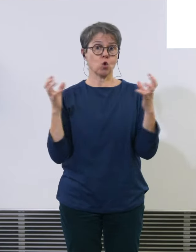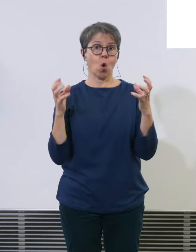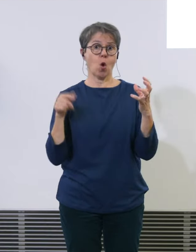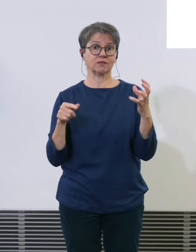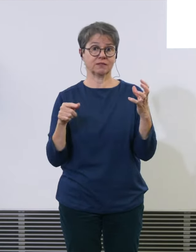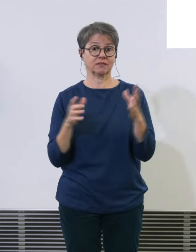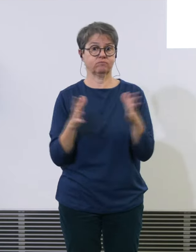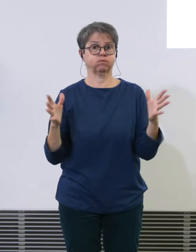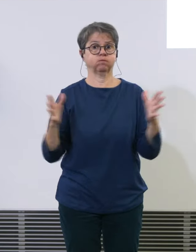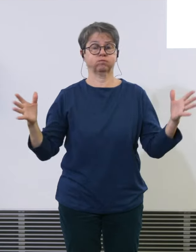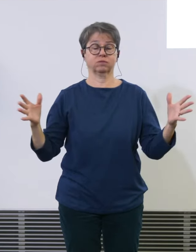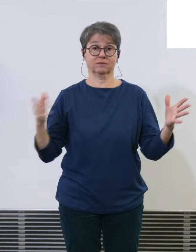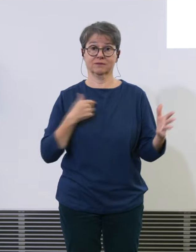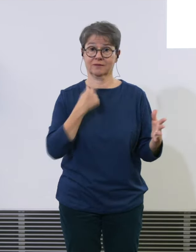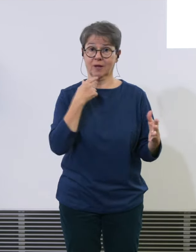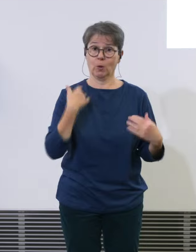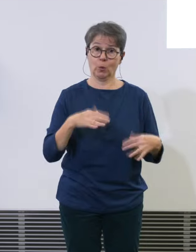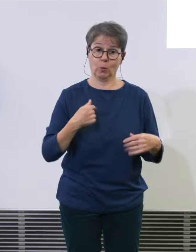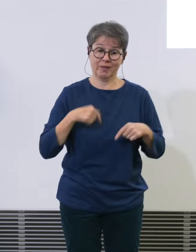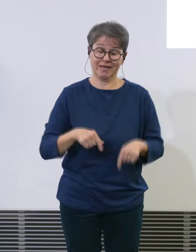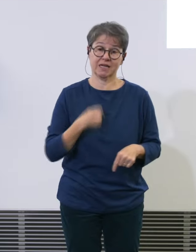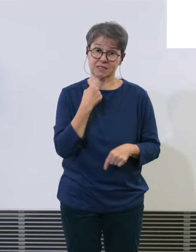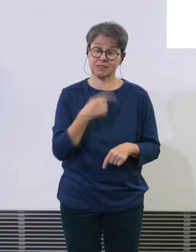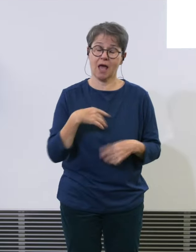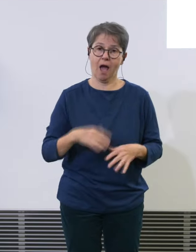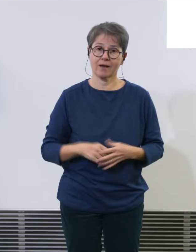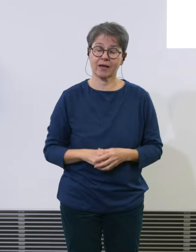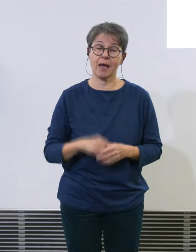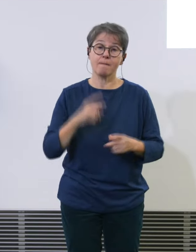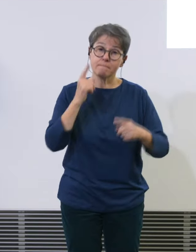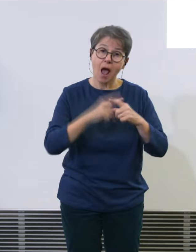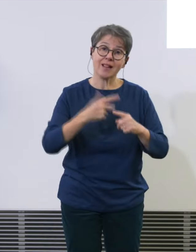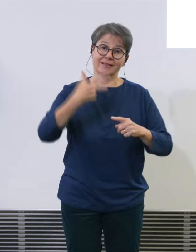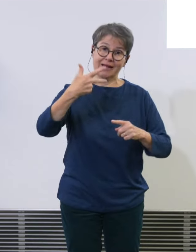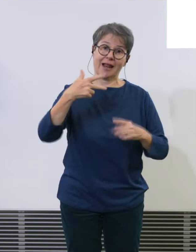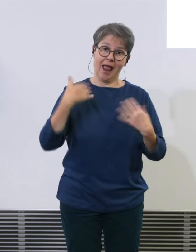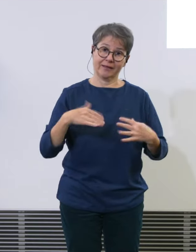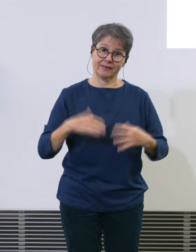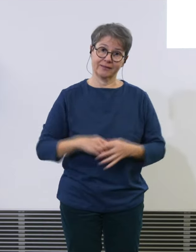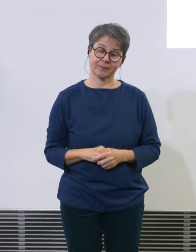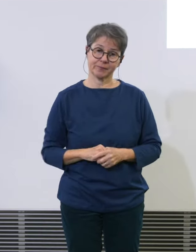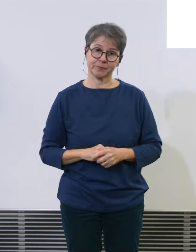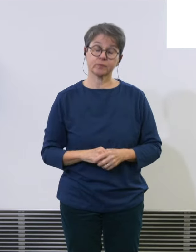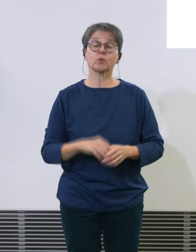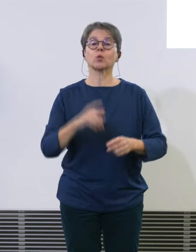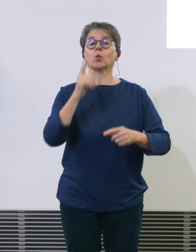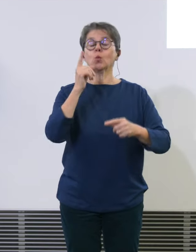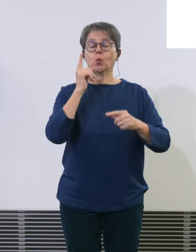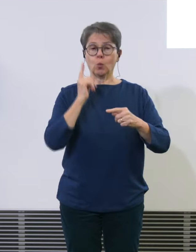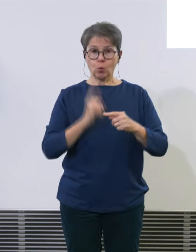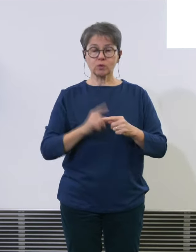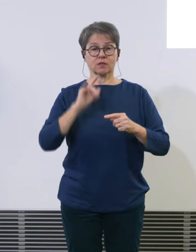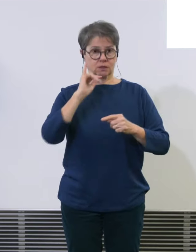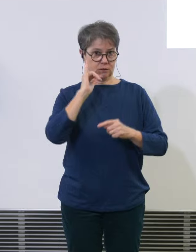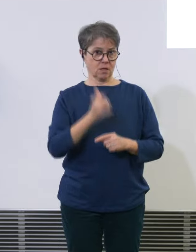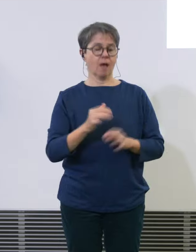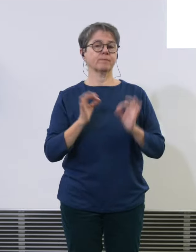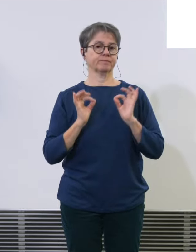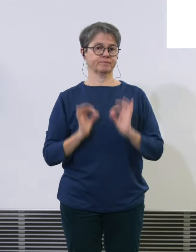Ich möchte an dieser Stelle ausdrücklich sagen, wenn wir von einer Verdreifachung sprechen. Und ja, weil 2022 wieder